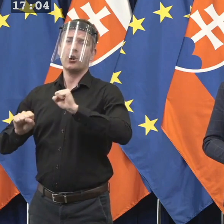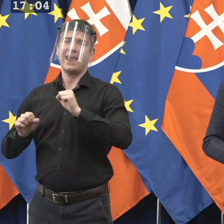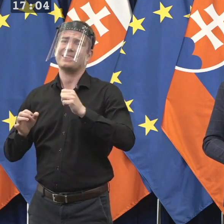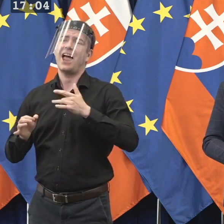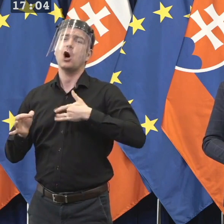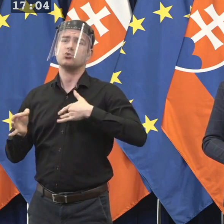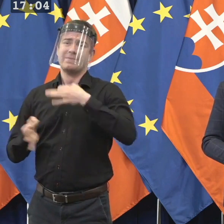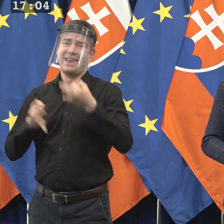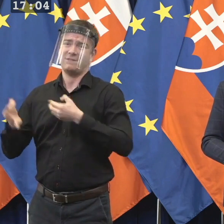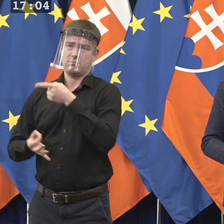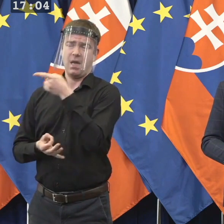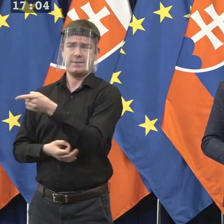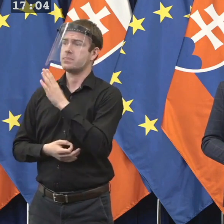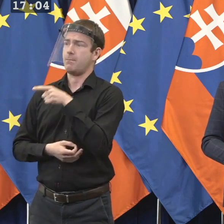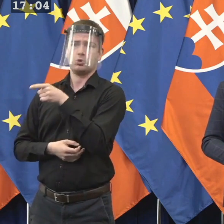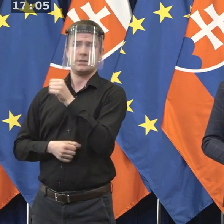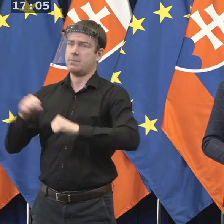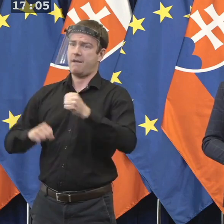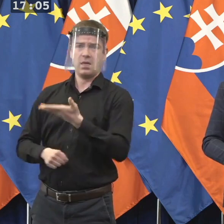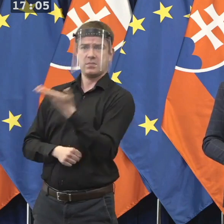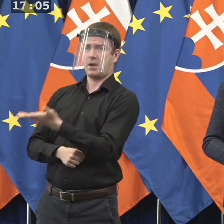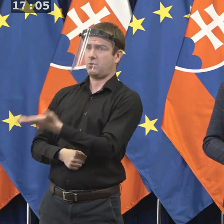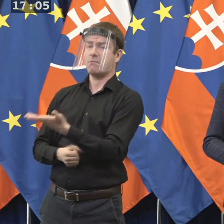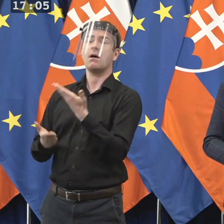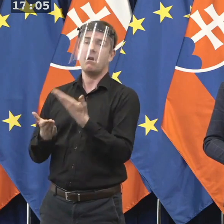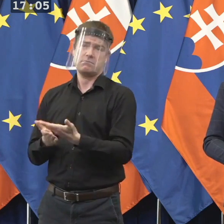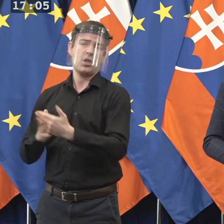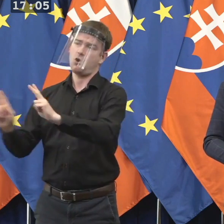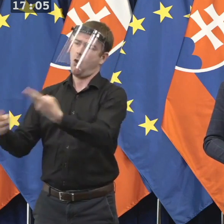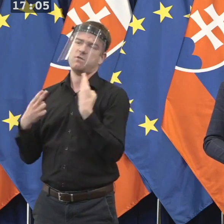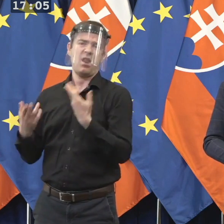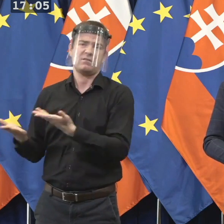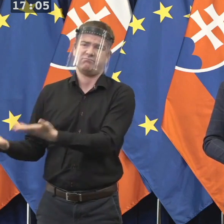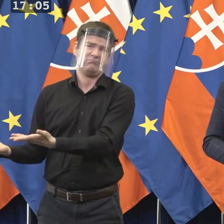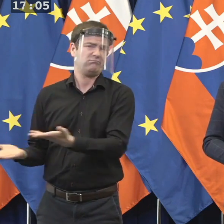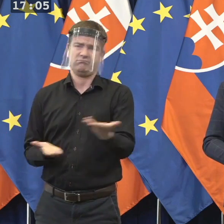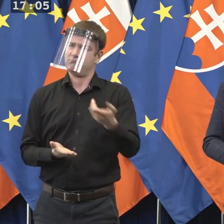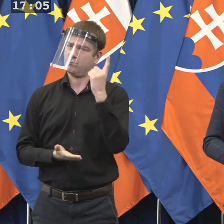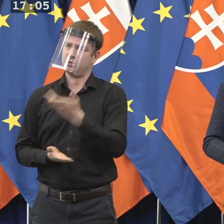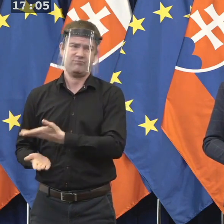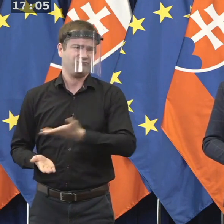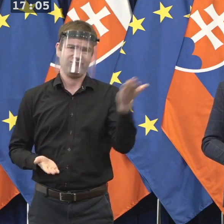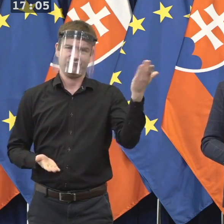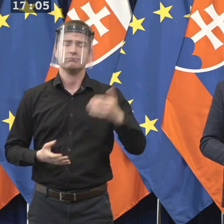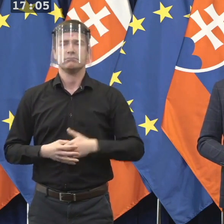povinnosťami a takéto konanie je neakceptovateľné. A preto je tento návrh dôvodný a je dôvodné ho podať teraz.